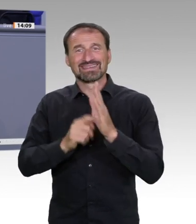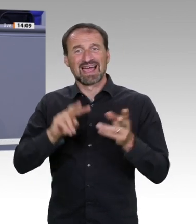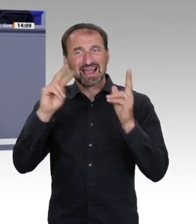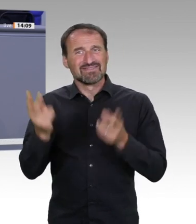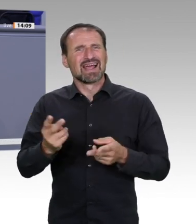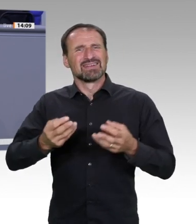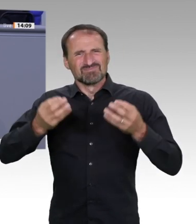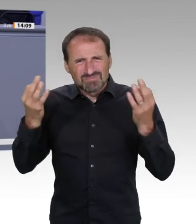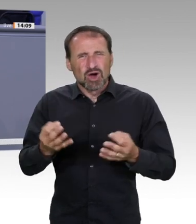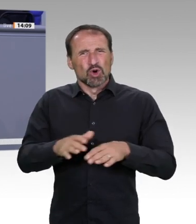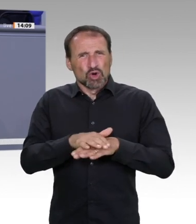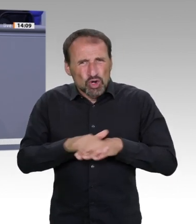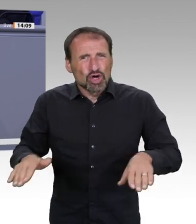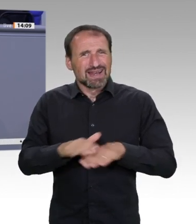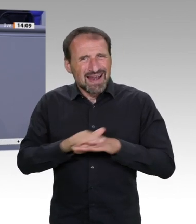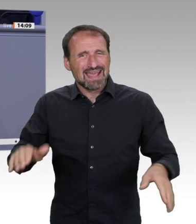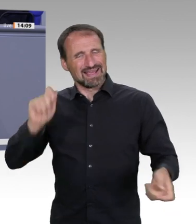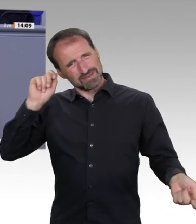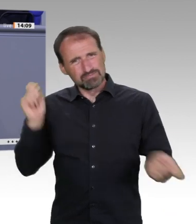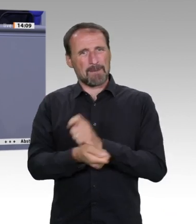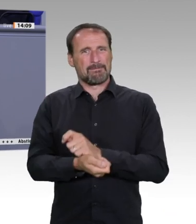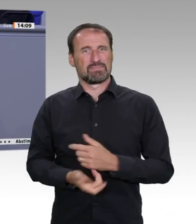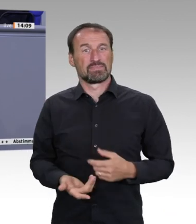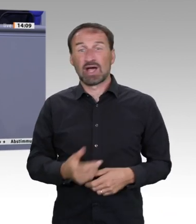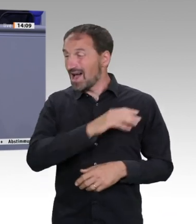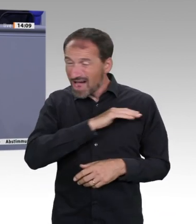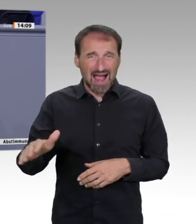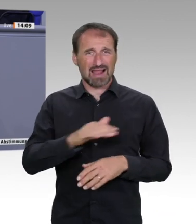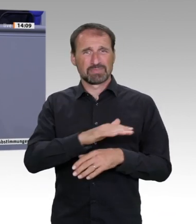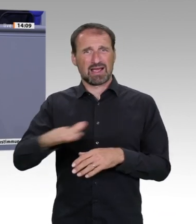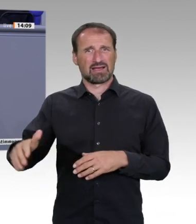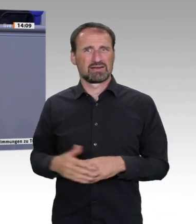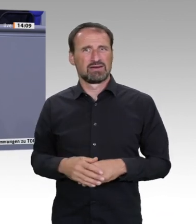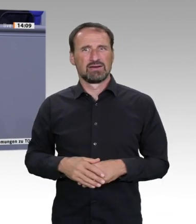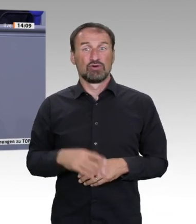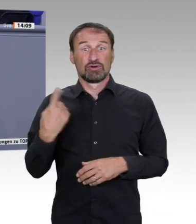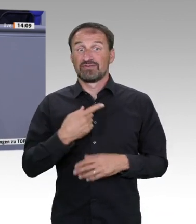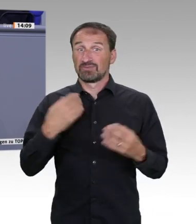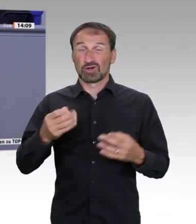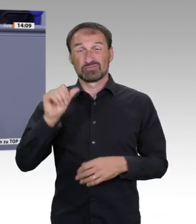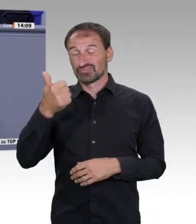Digitalisierung, Bildung und Innovation sind wir nur Weltmeister im dicke Backen machen.